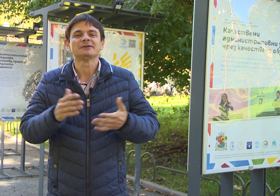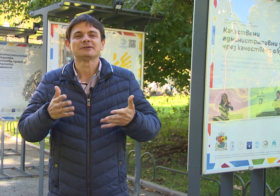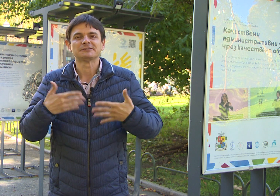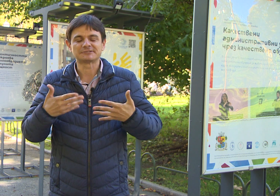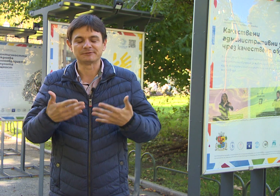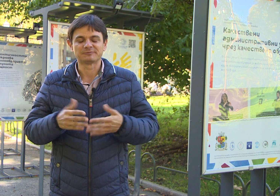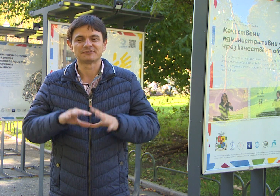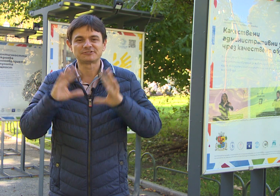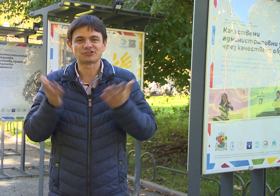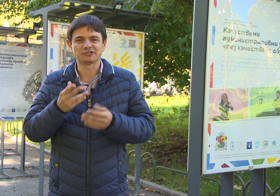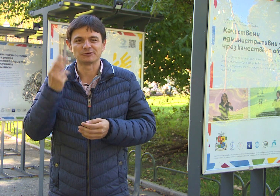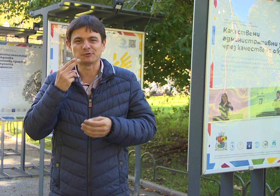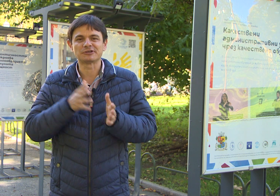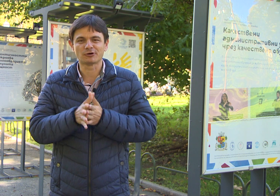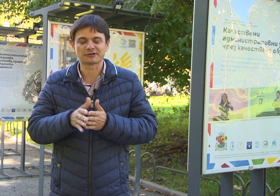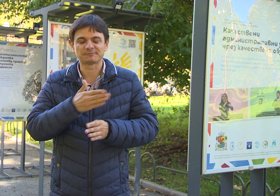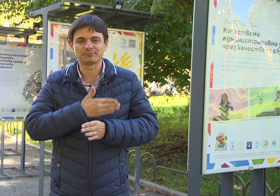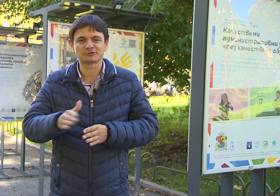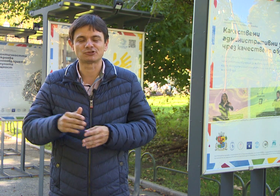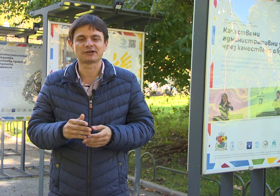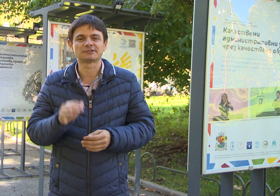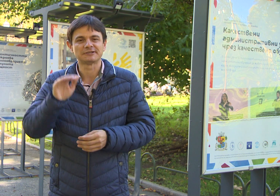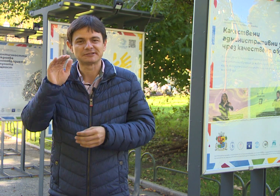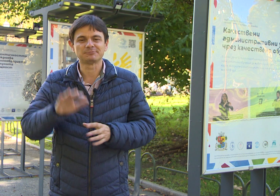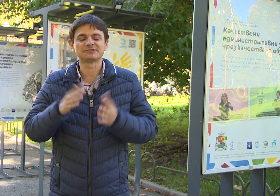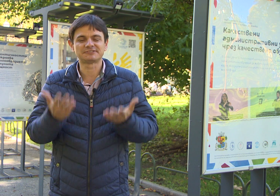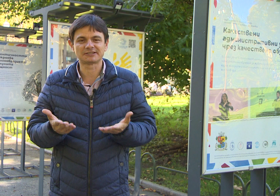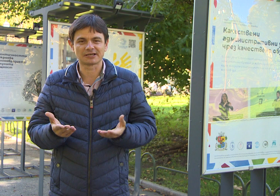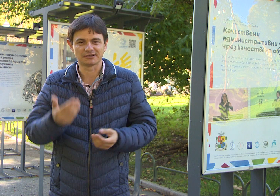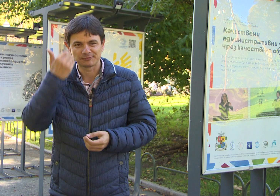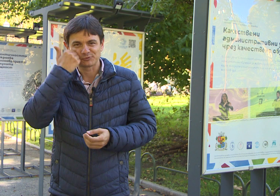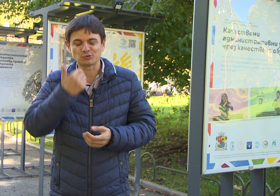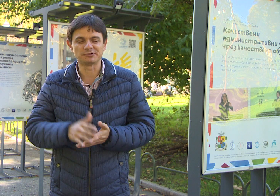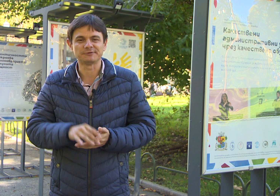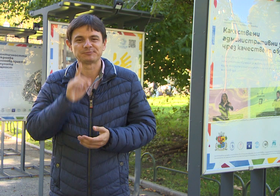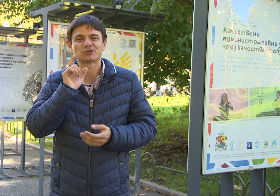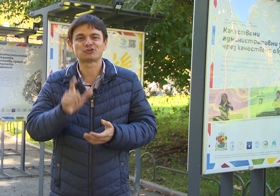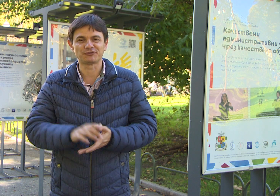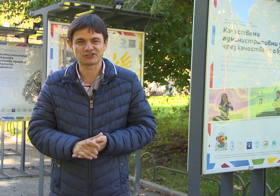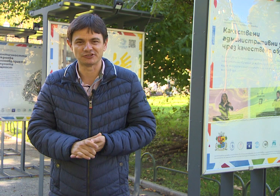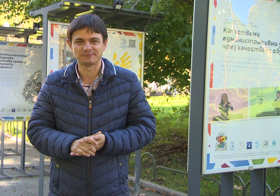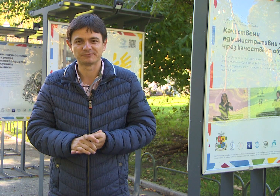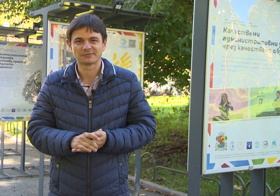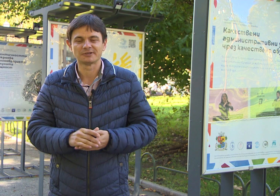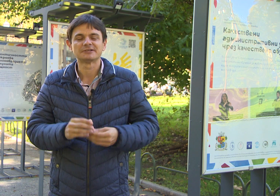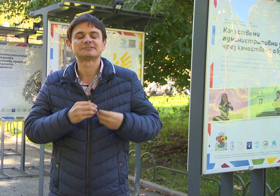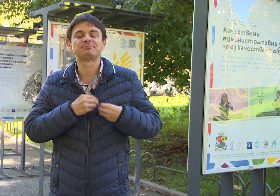Искам всички глухи хора да продължават да бъдат все така добри, човечни, са